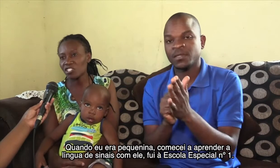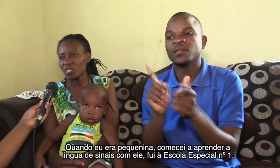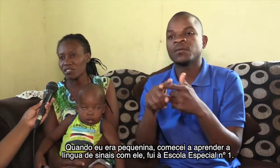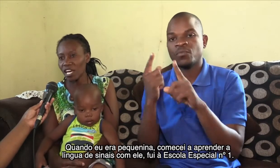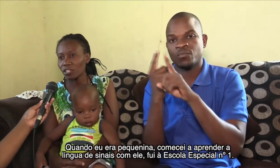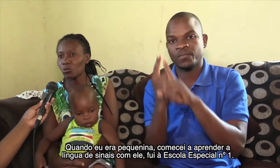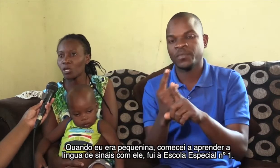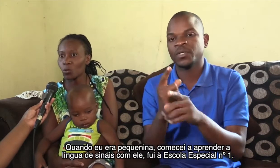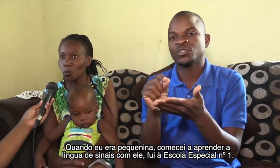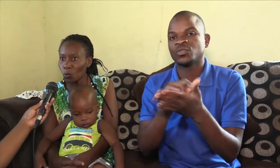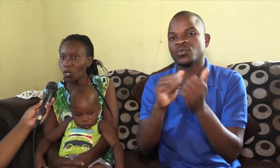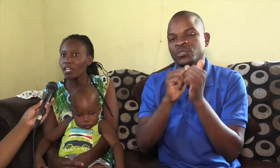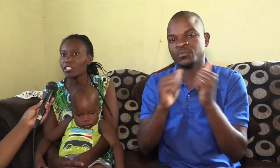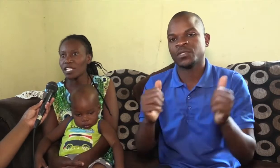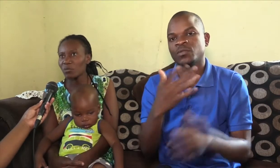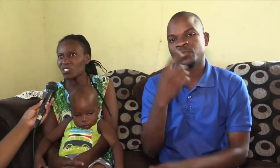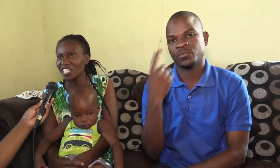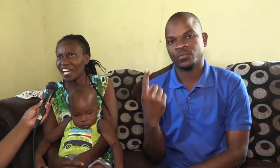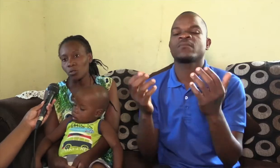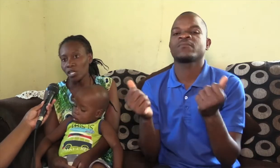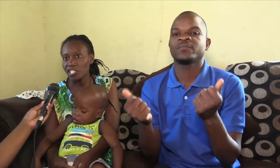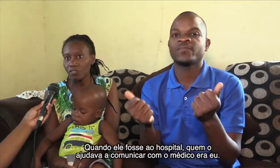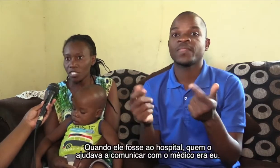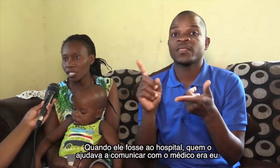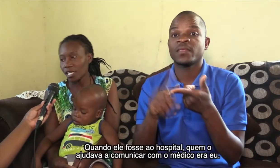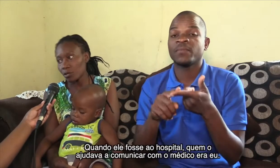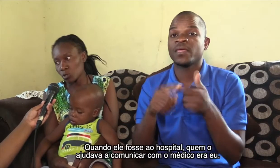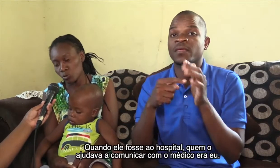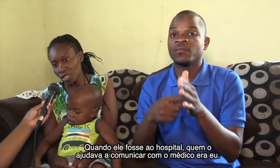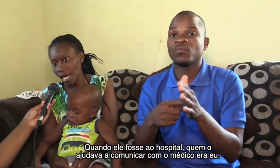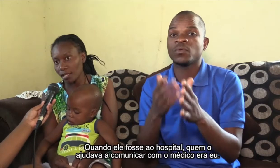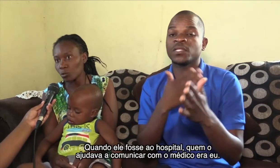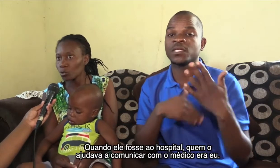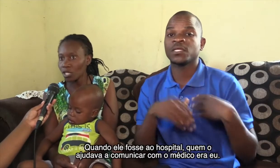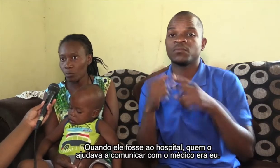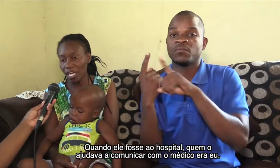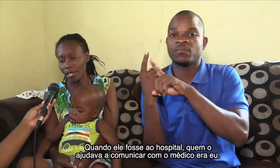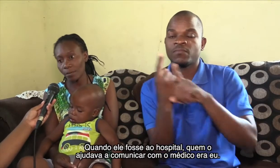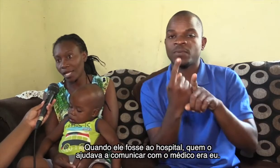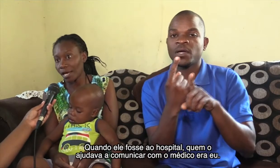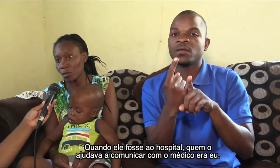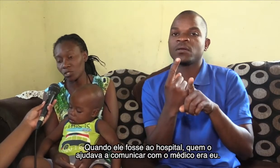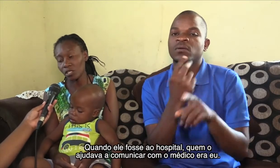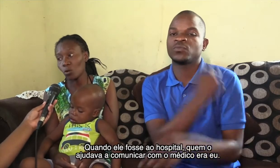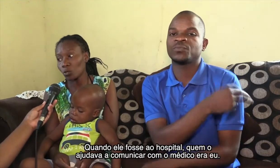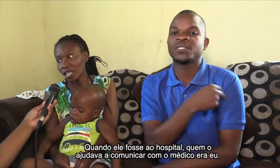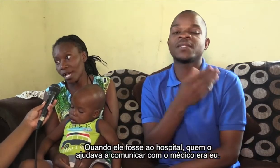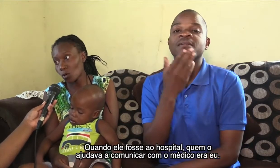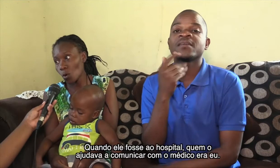especial número um e saímos de lá. Ele, às vezes, queria ir para o hospital há muito tempo. Quem ia para lá para poder comunicar com